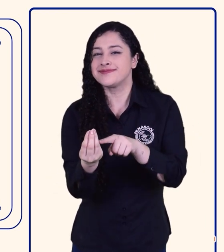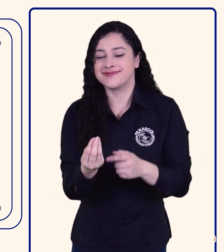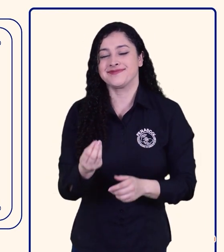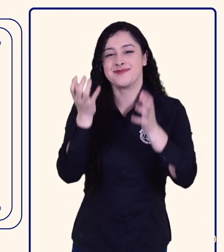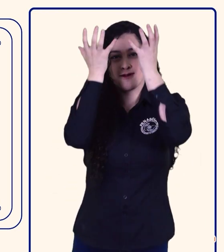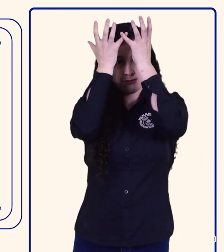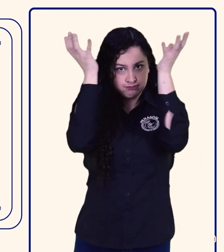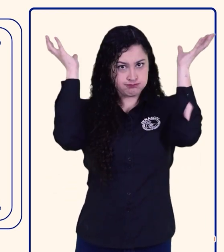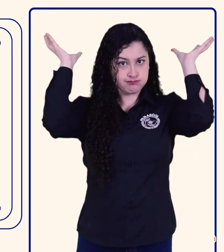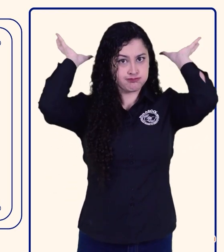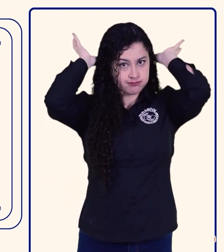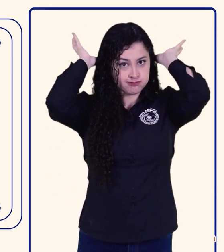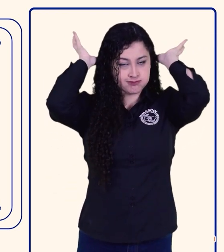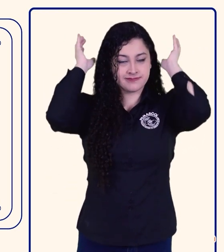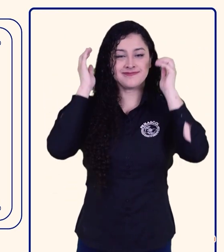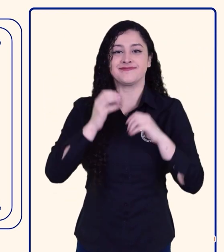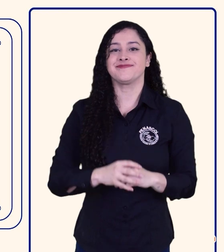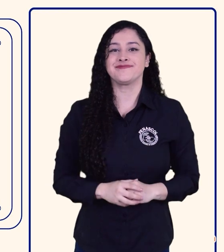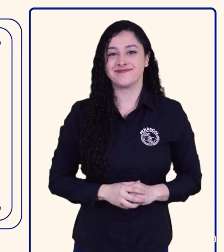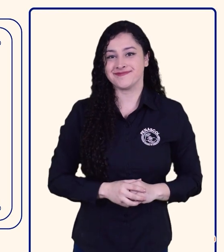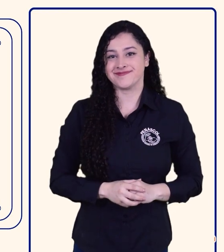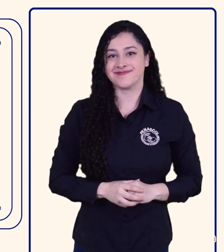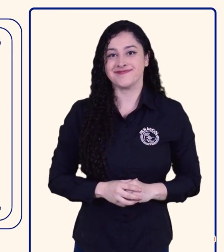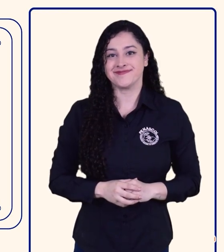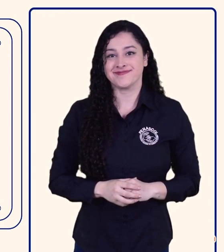Raizal 3 usuarios